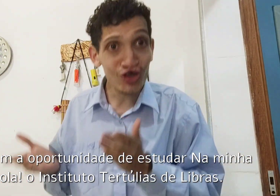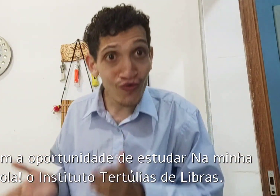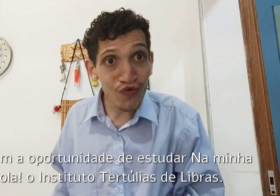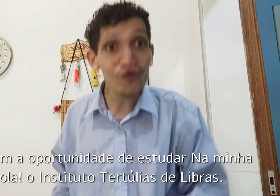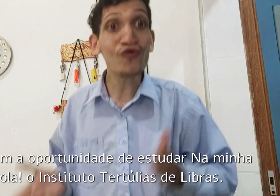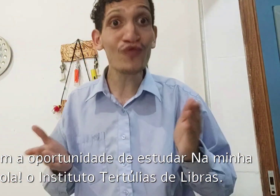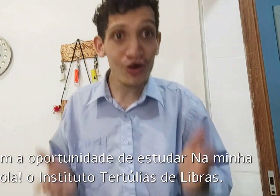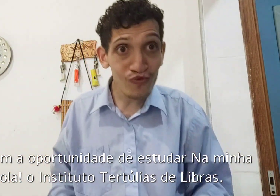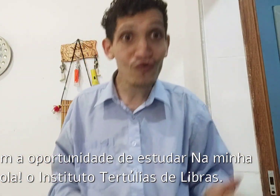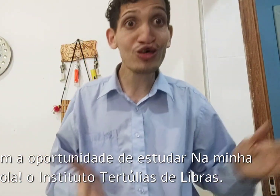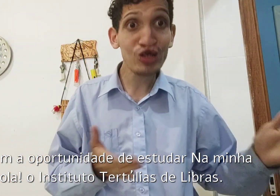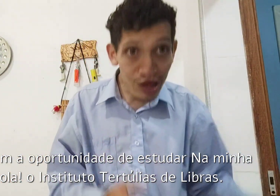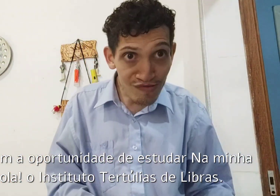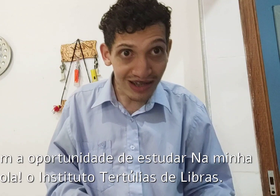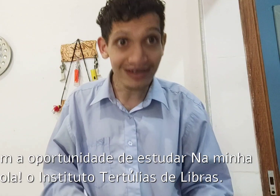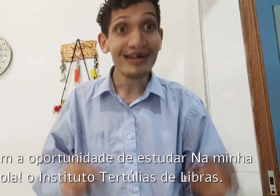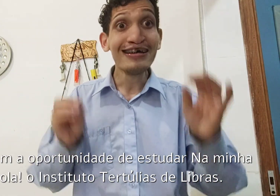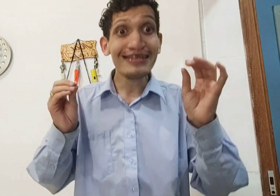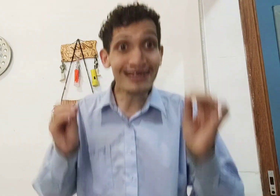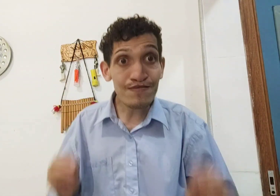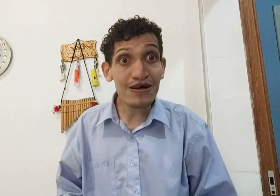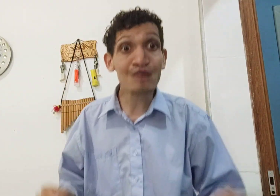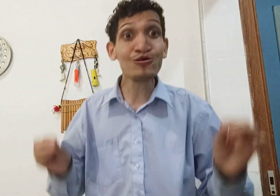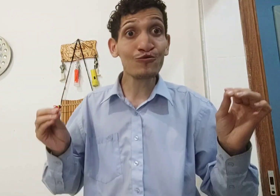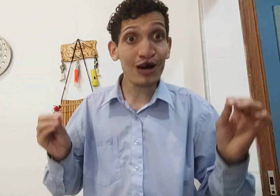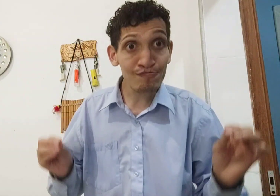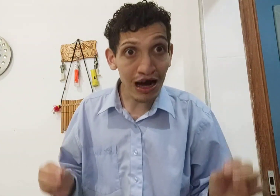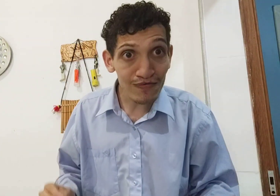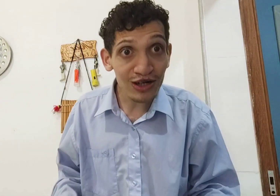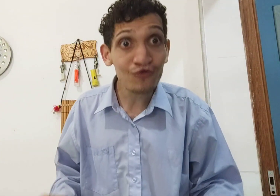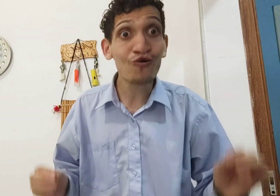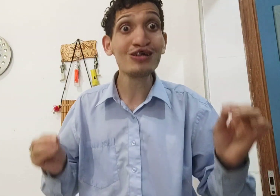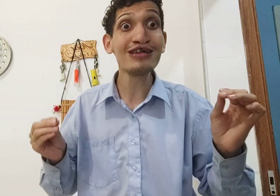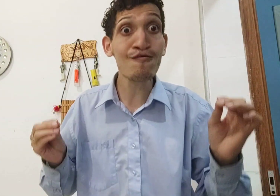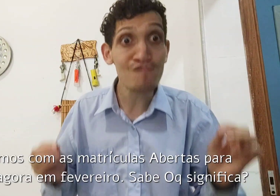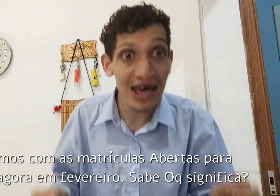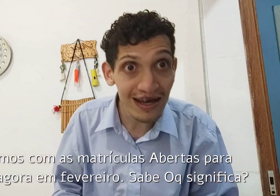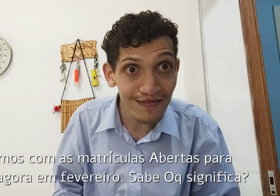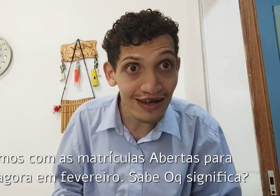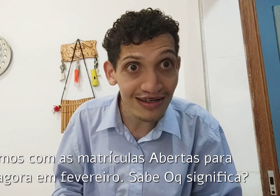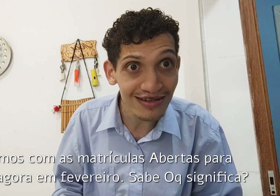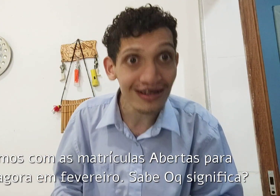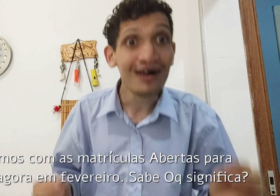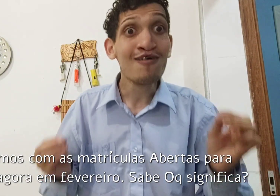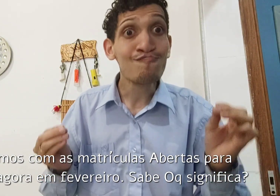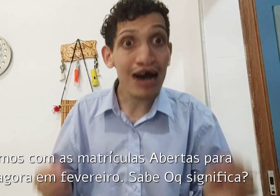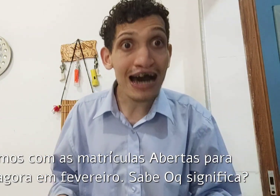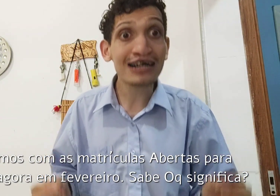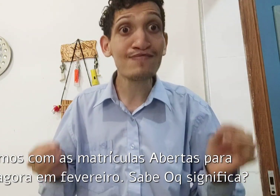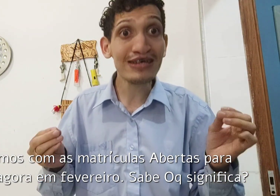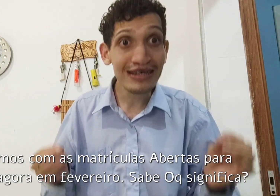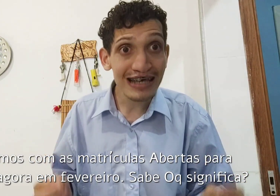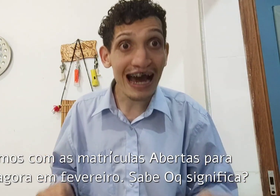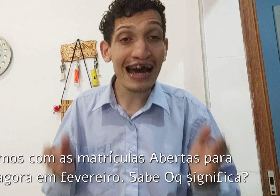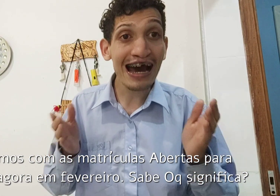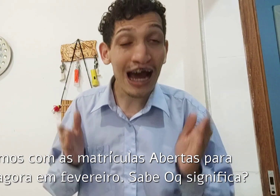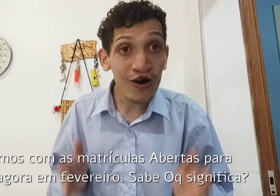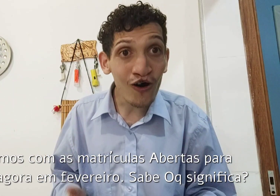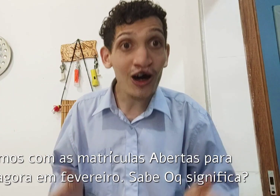Instituto de Estúdio de Libras. Estamos com as matrículas abertas para iniciar a